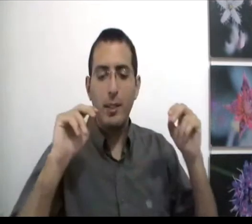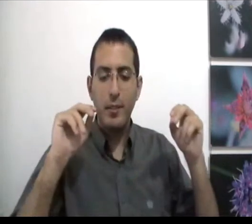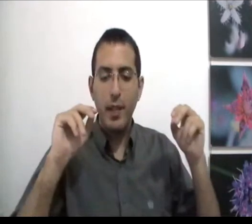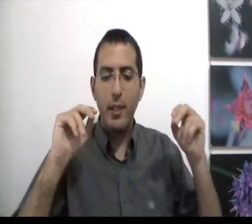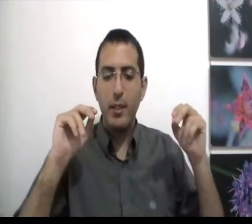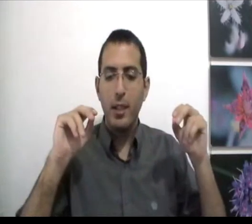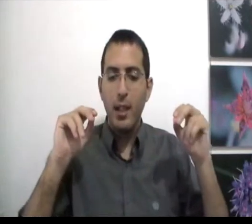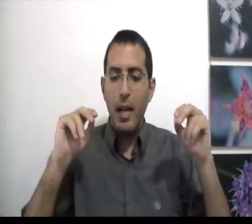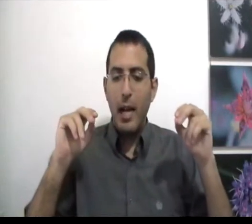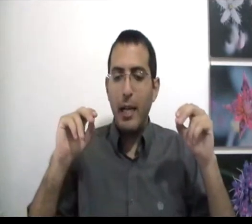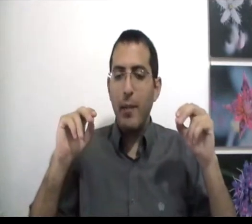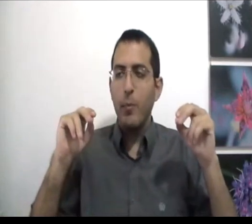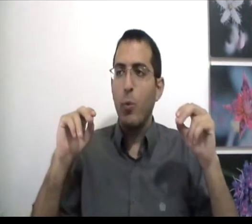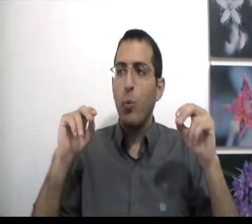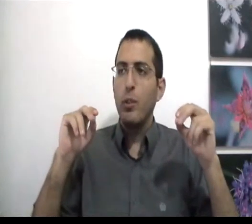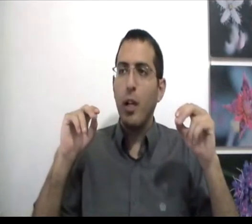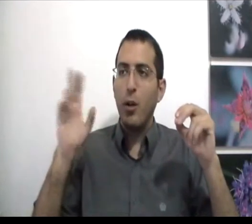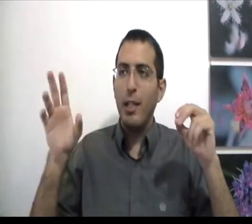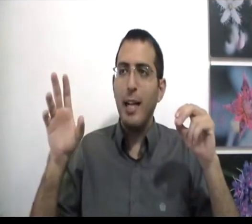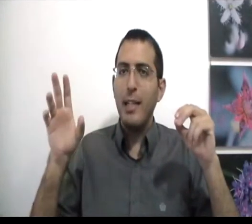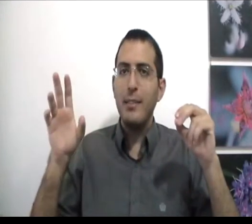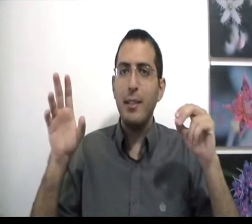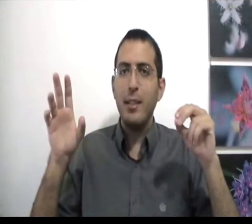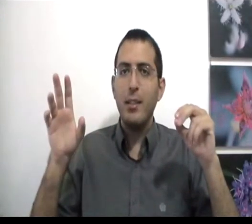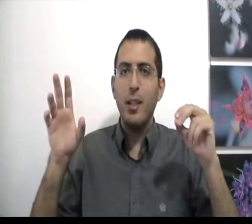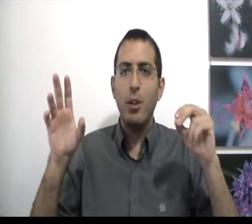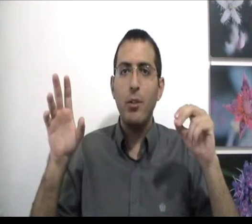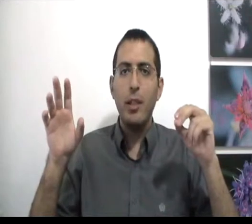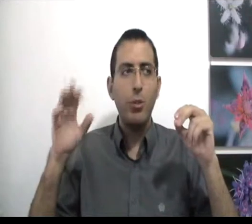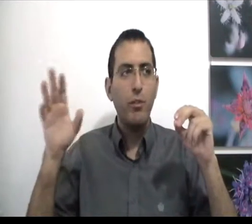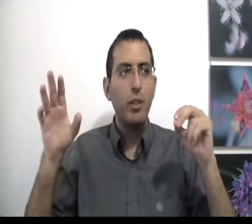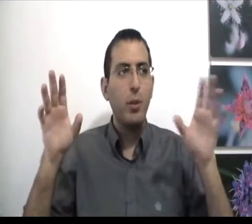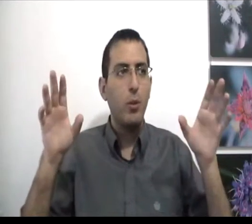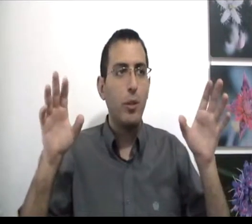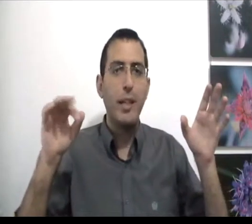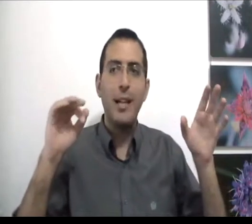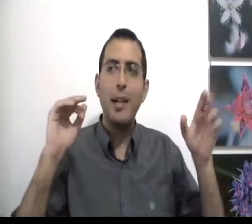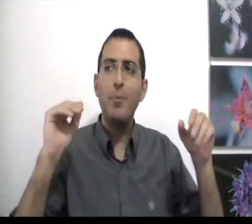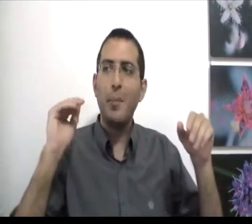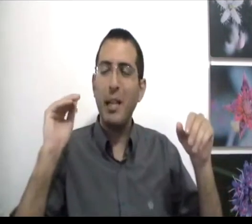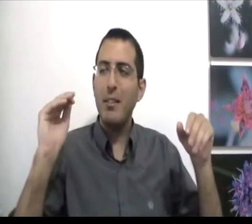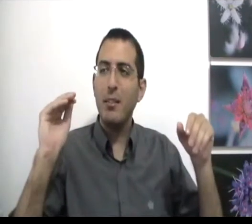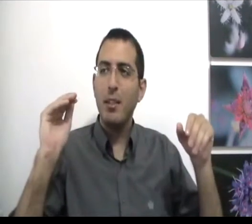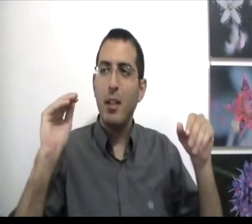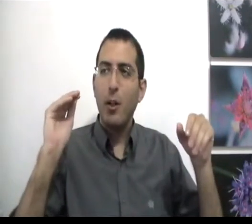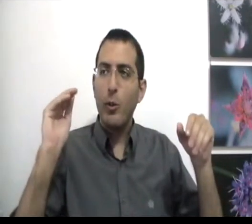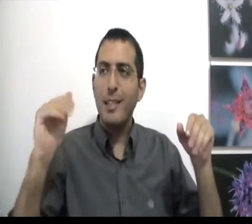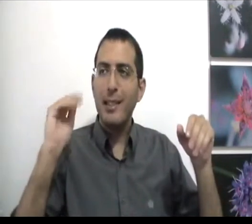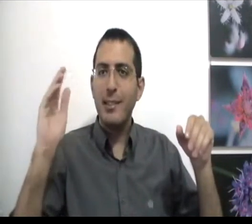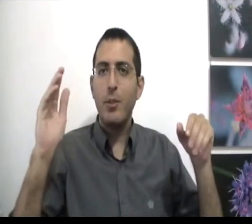את הספק האם הוא יכול עדיין להשיג גדול יותר טוב יותר או לא כי האדם תמיד רוצה להשיג